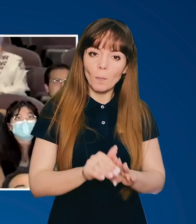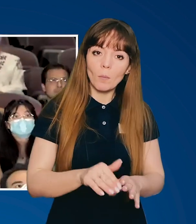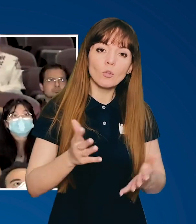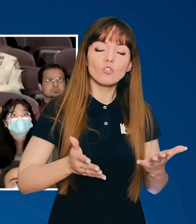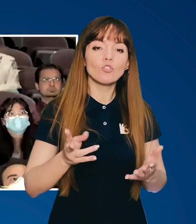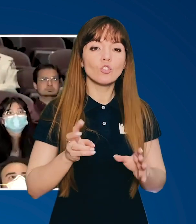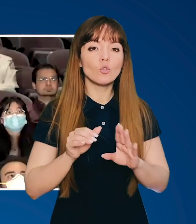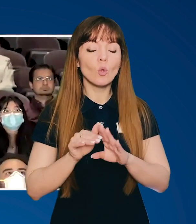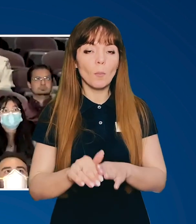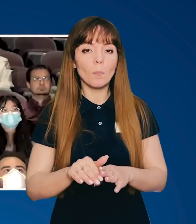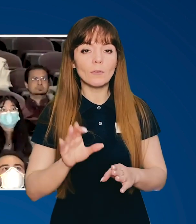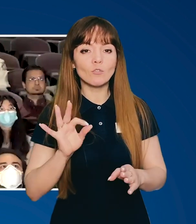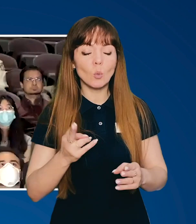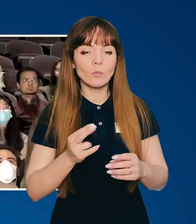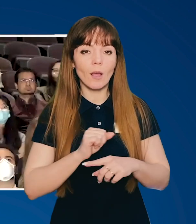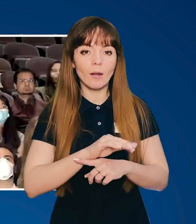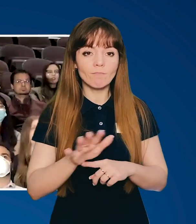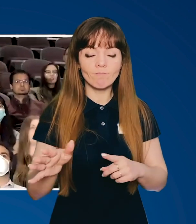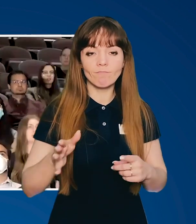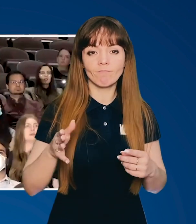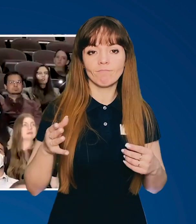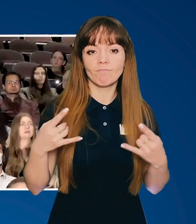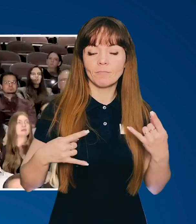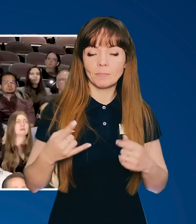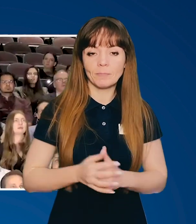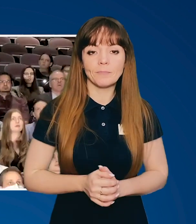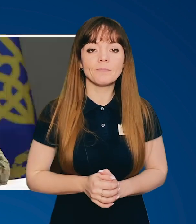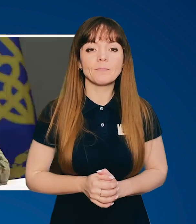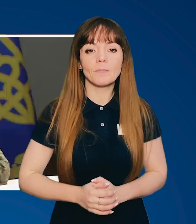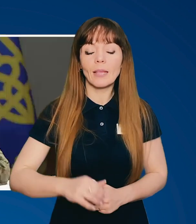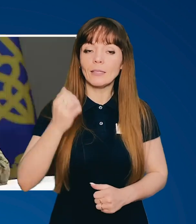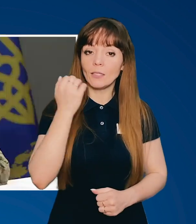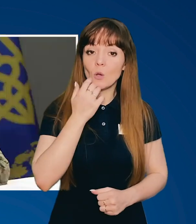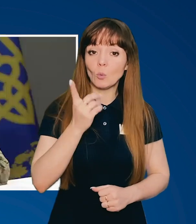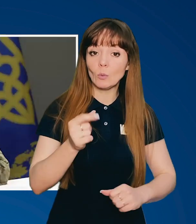соціальних мережах з точки зору висвітлення українських подій? Дякую за запитання.